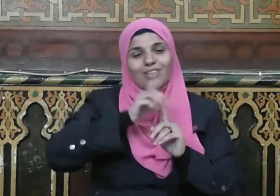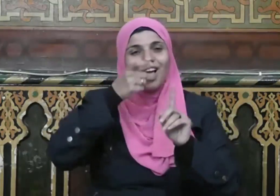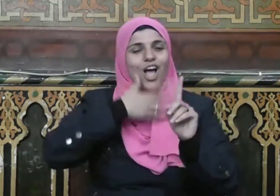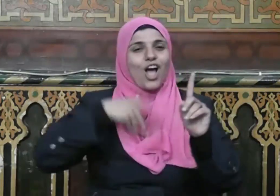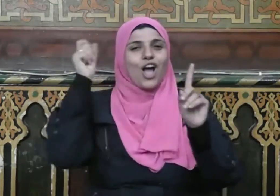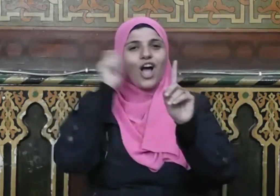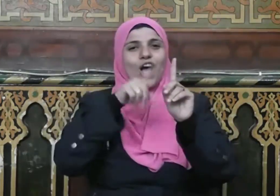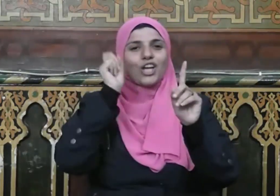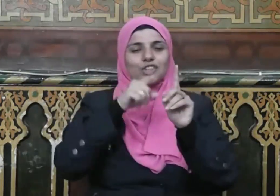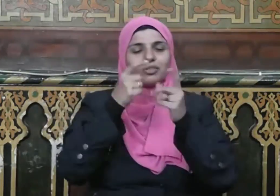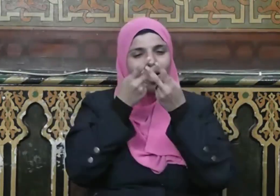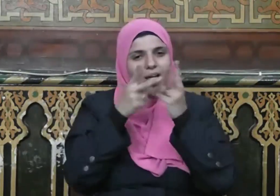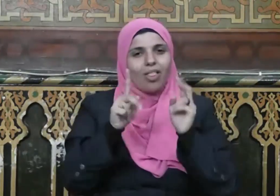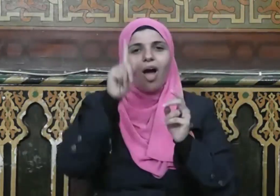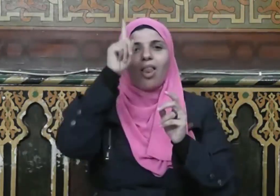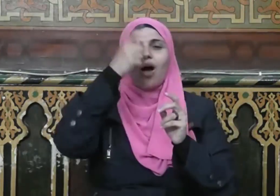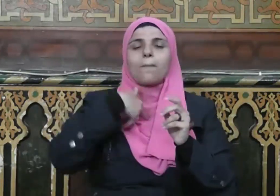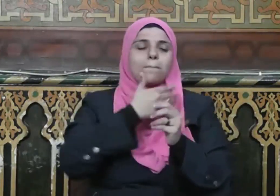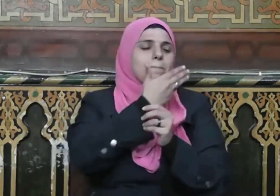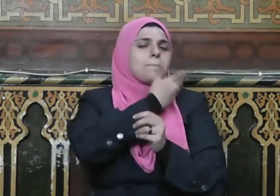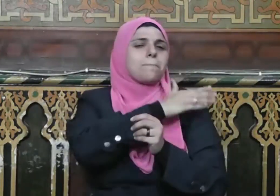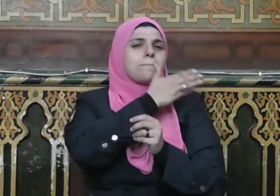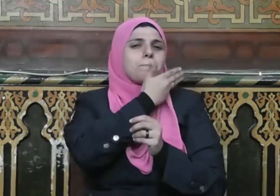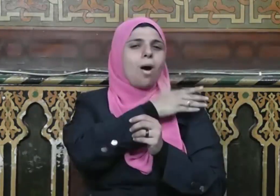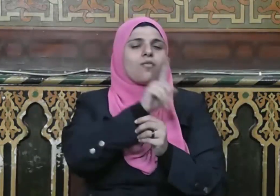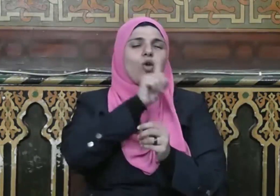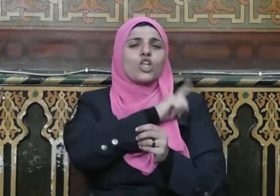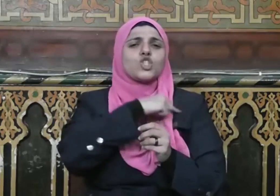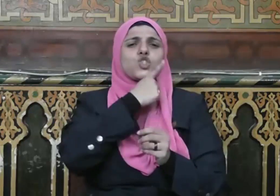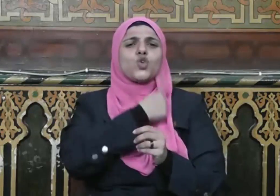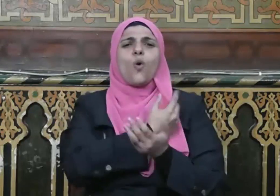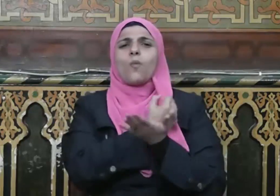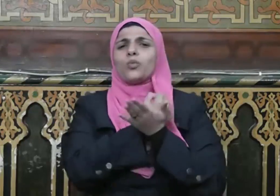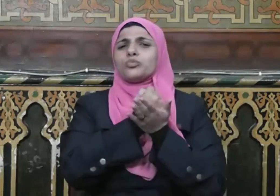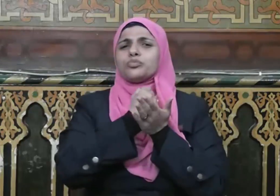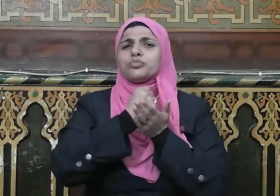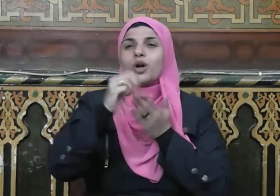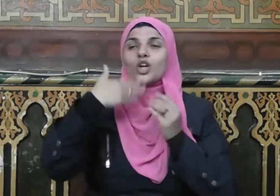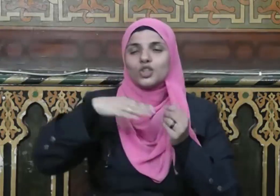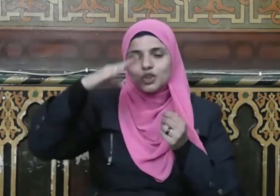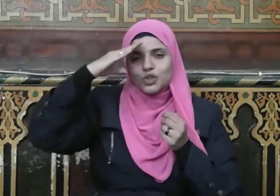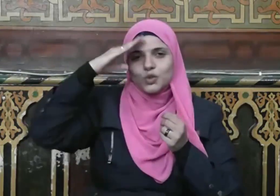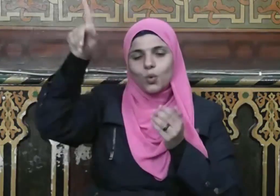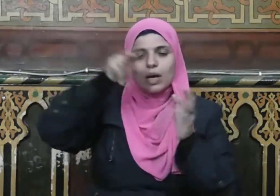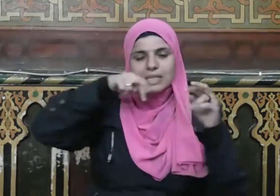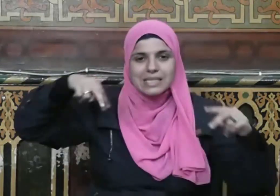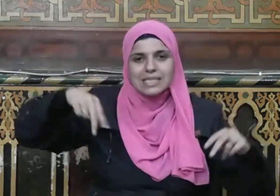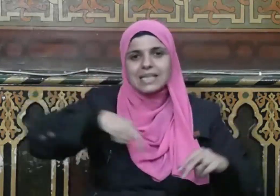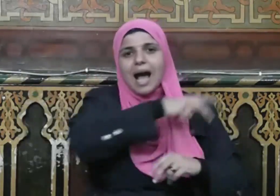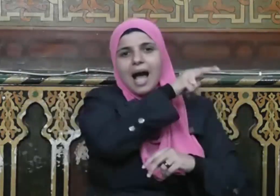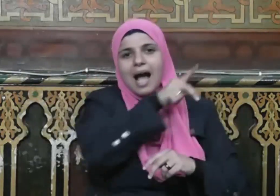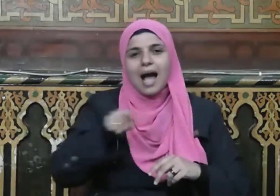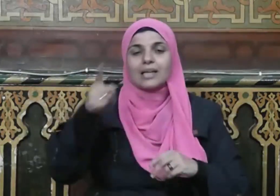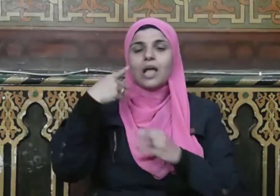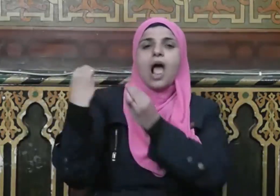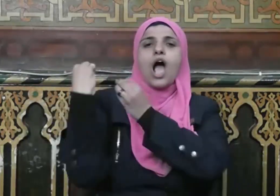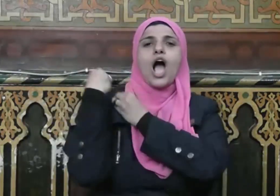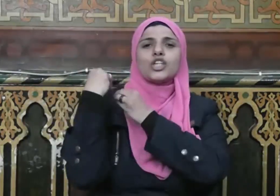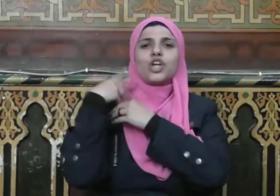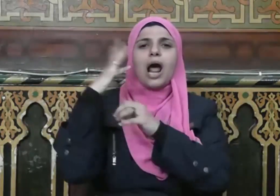ربه مغفورا ذنبه مشكورا سعيه مأجورا على عمله